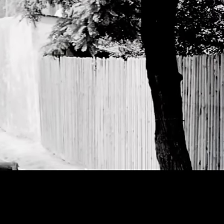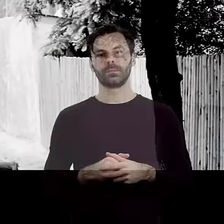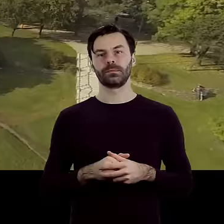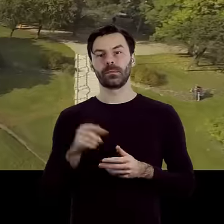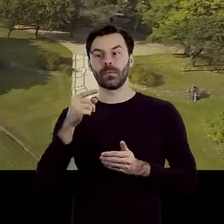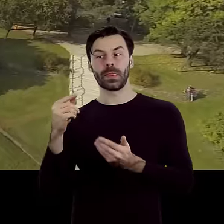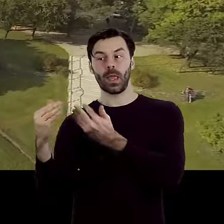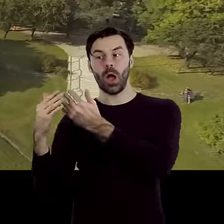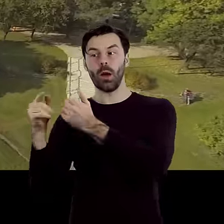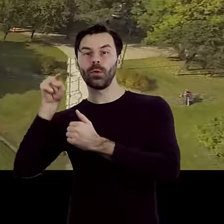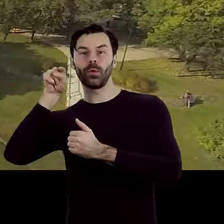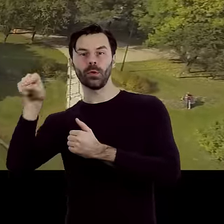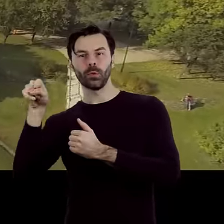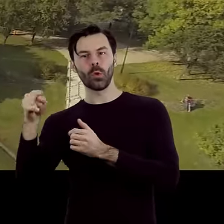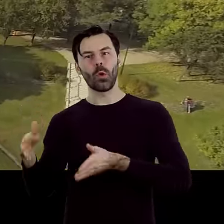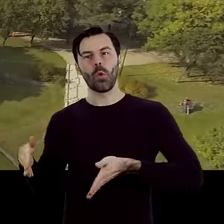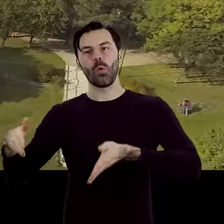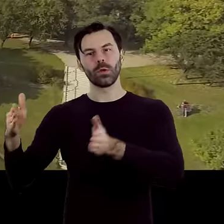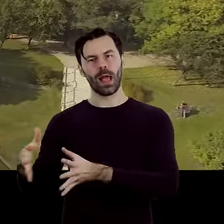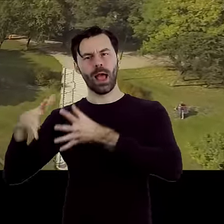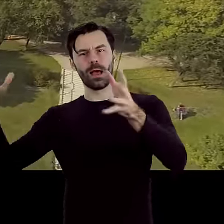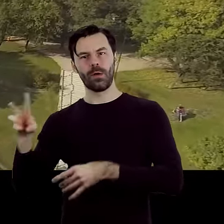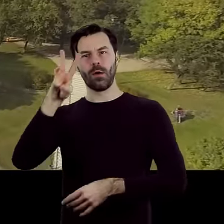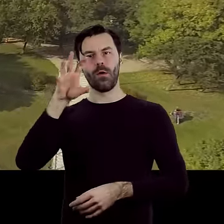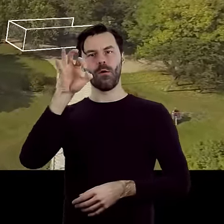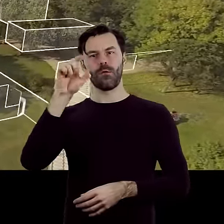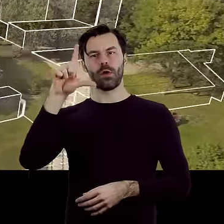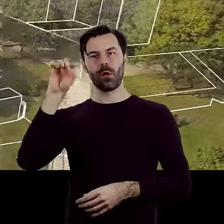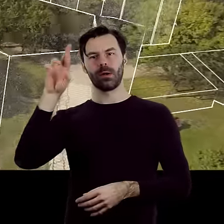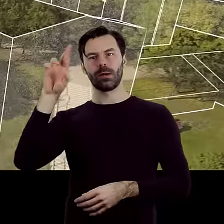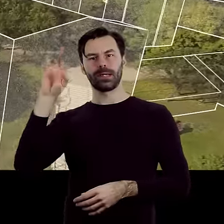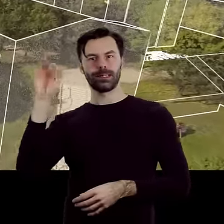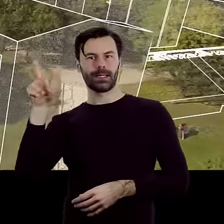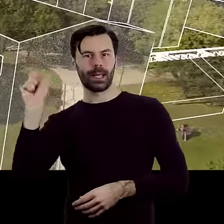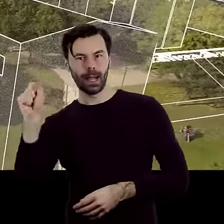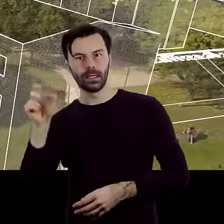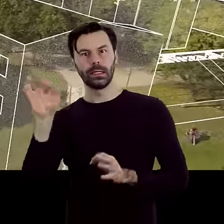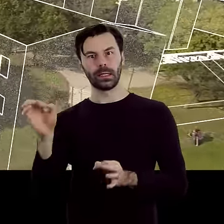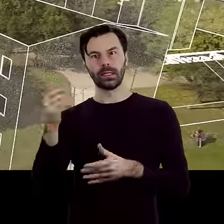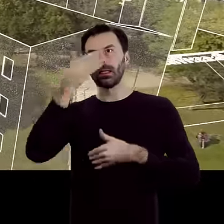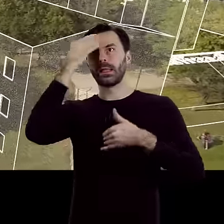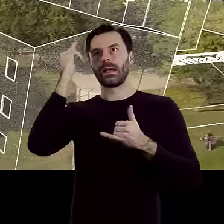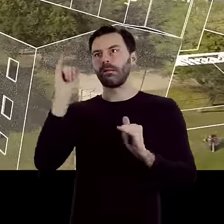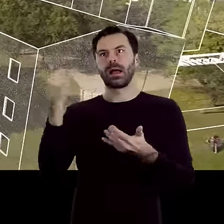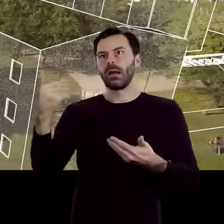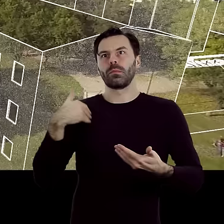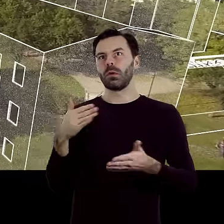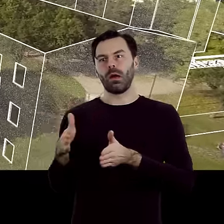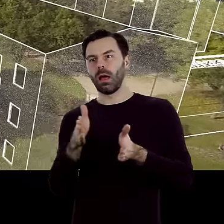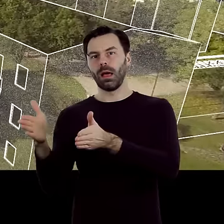Zaraz obok była kolejna z większych ulic – Wolborska. Dziś niełatwo sobie wyobrazić dawny jej przebieg. Kiedyś